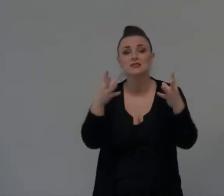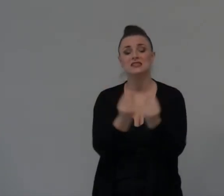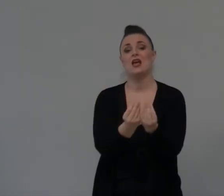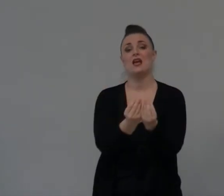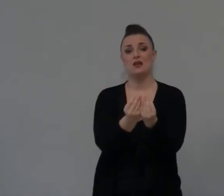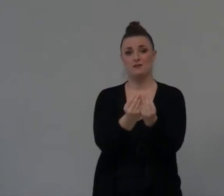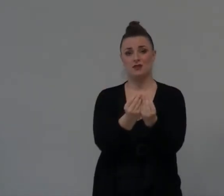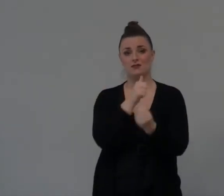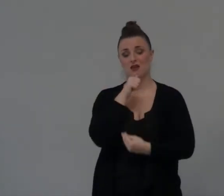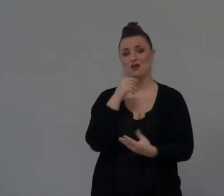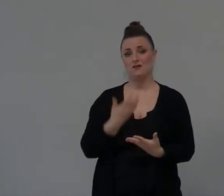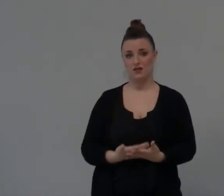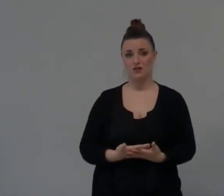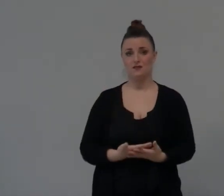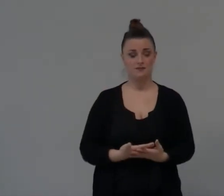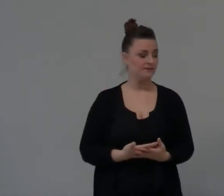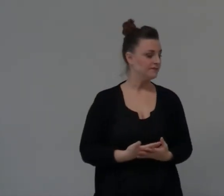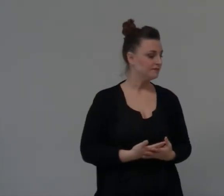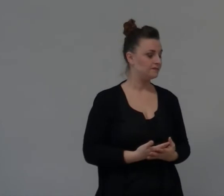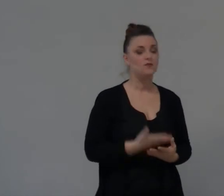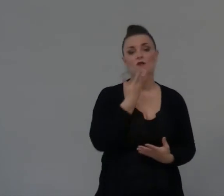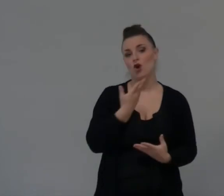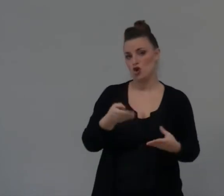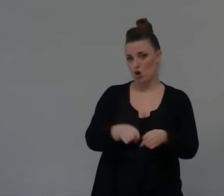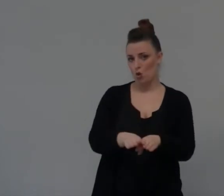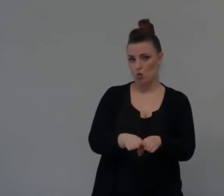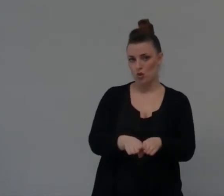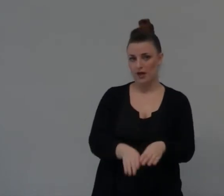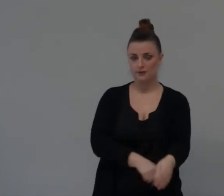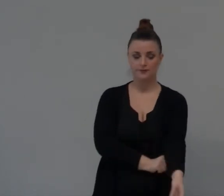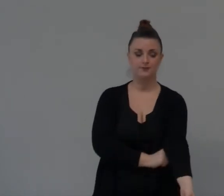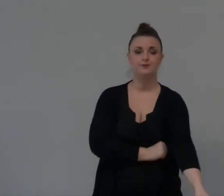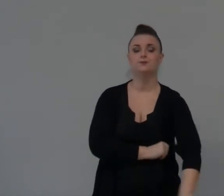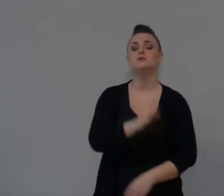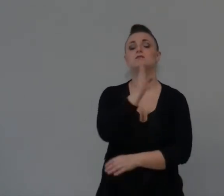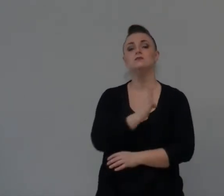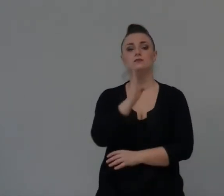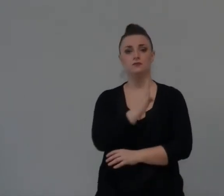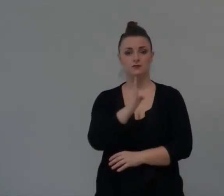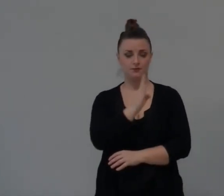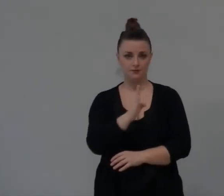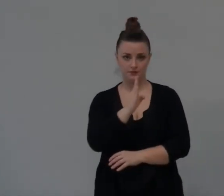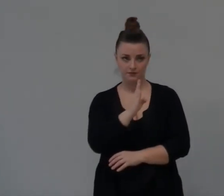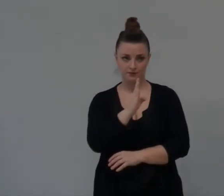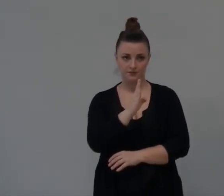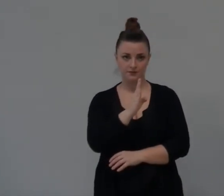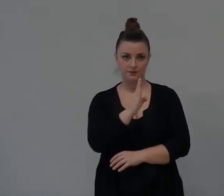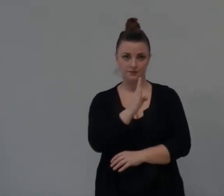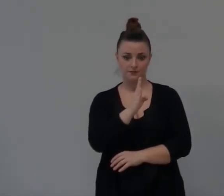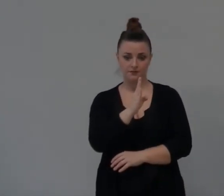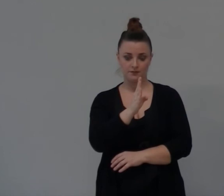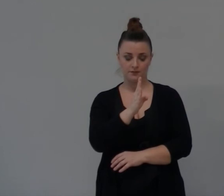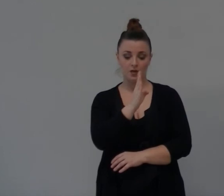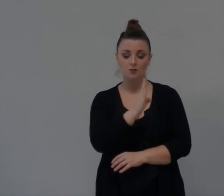In conclusione Bobaz Figlio